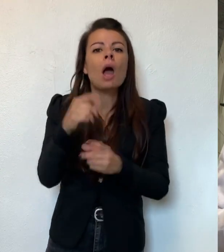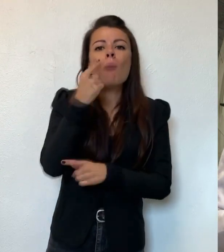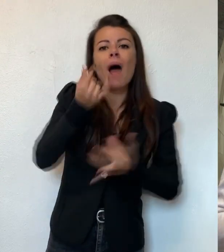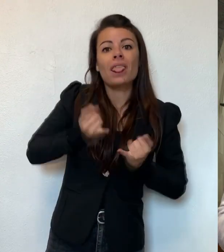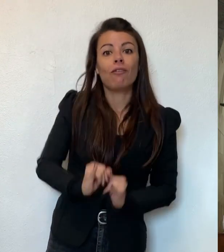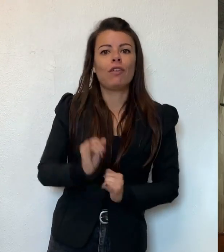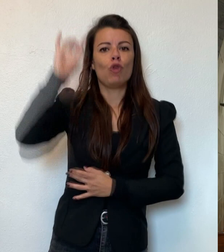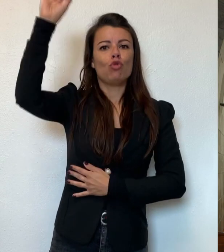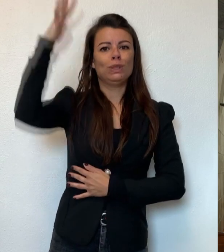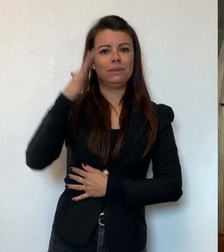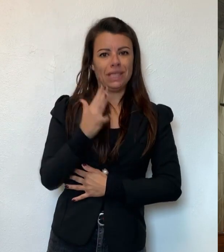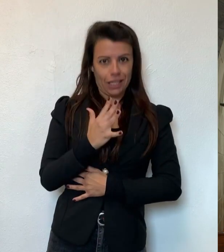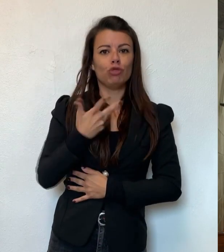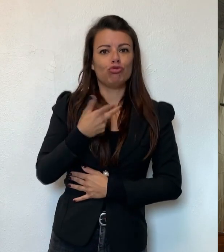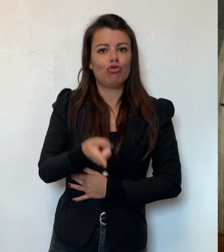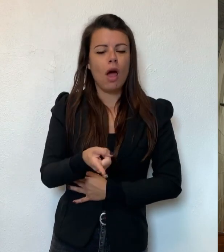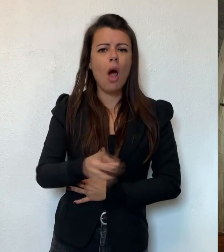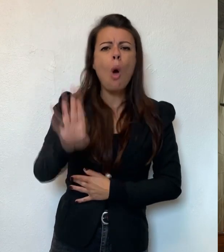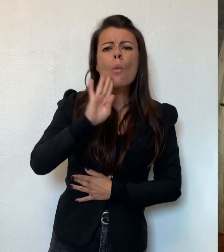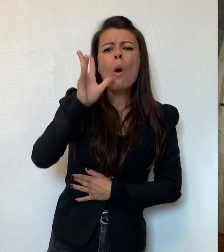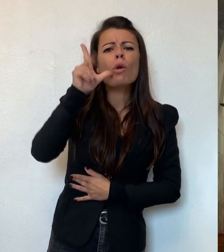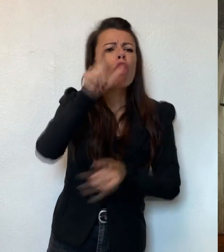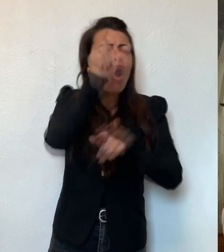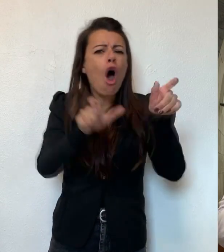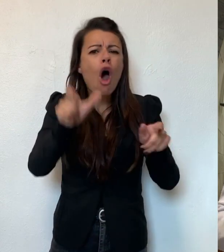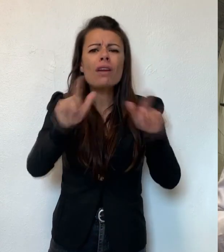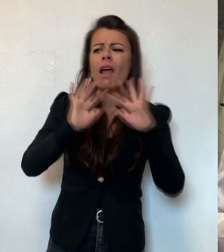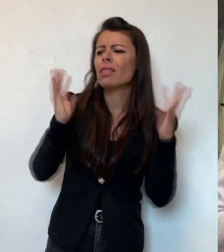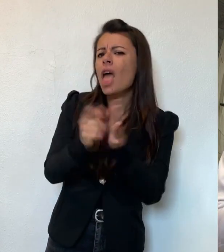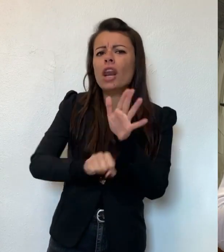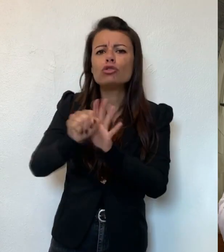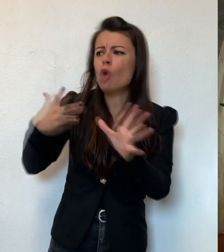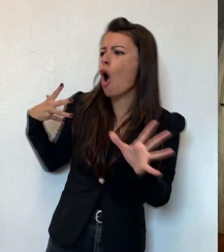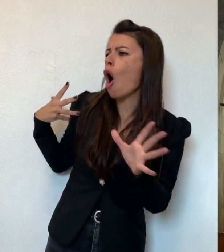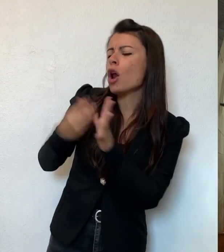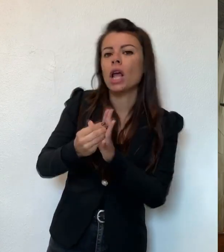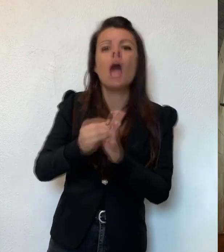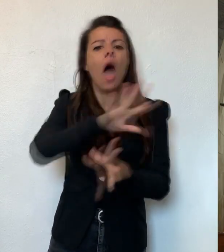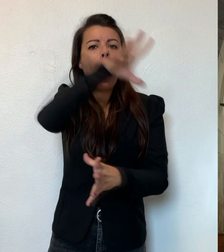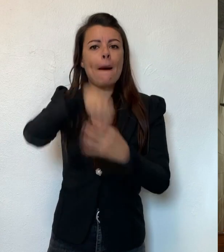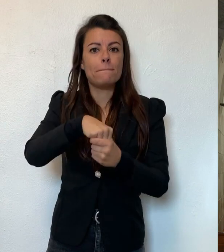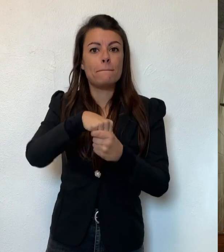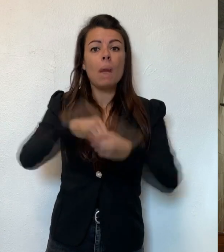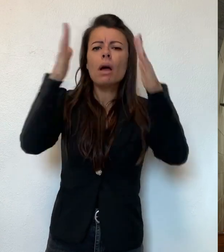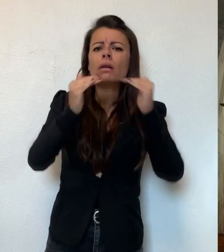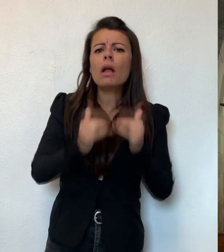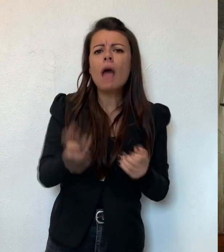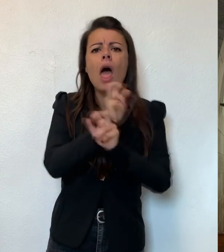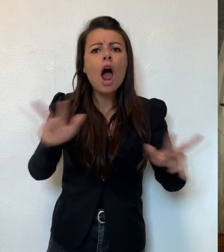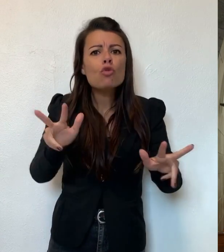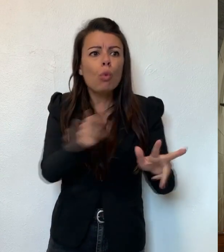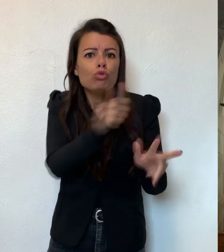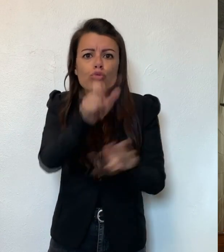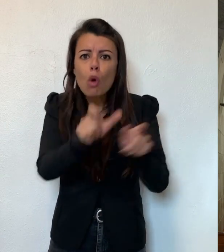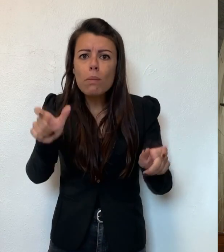padre, il figlio e dello spirito e di ogni uomo e donna della terra e della storia. Infatti il Natale è un segno, un annuncio non solo